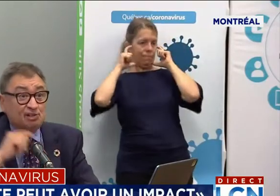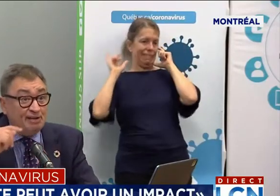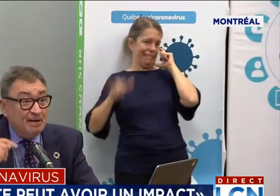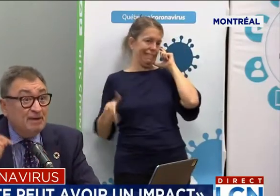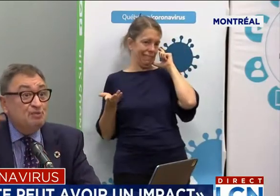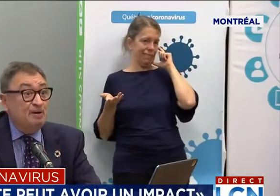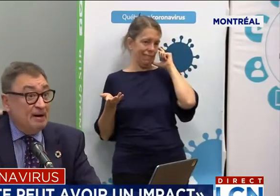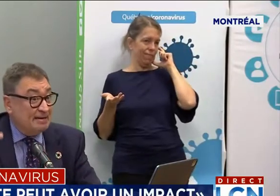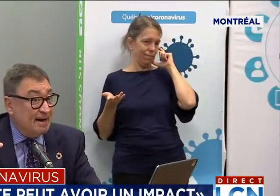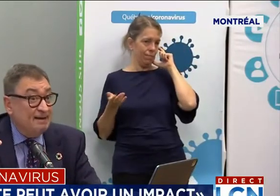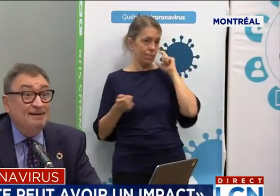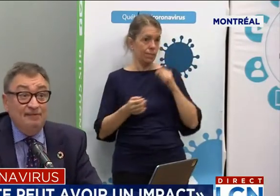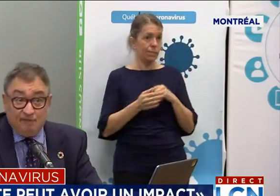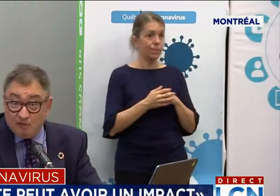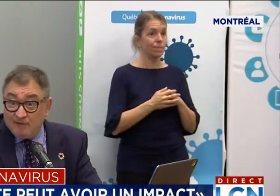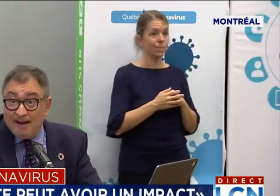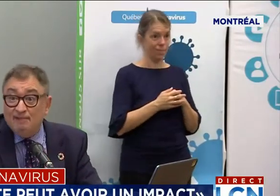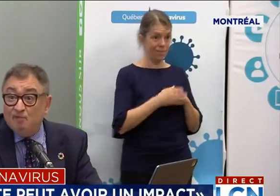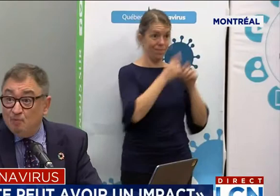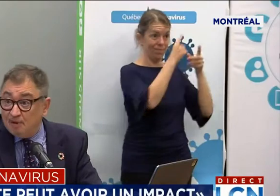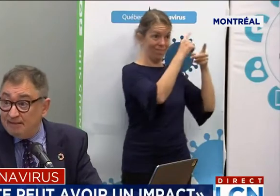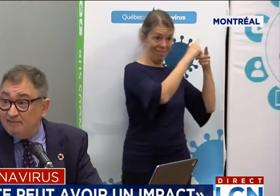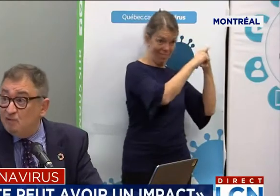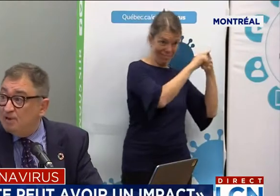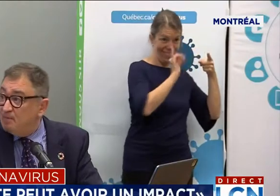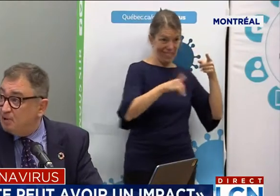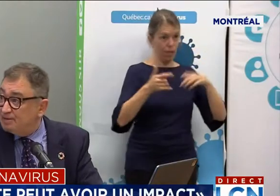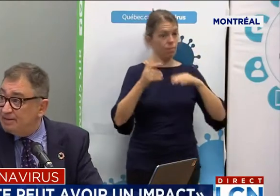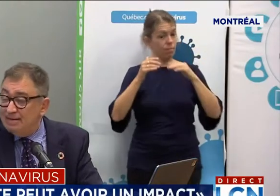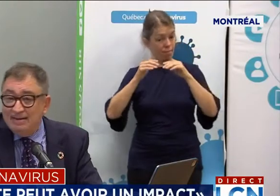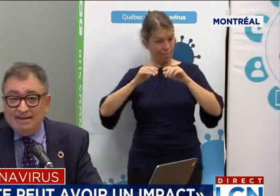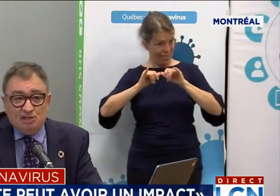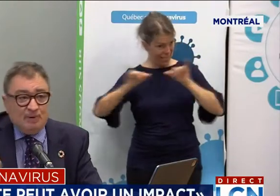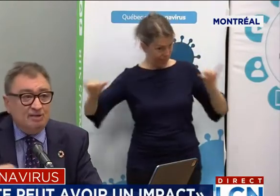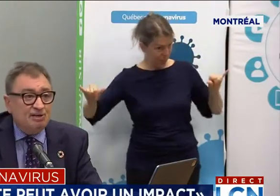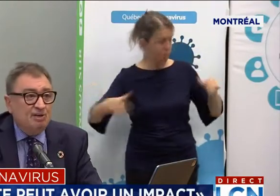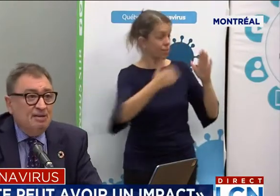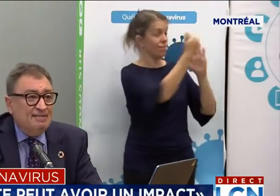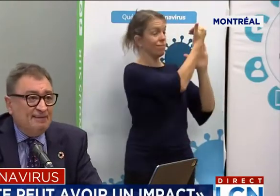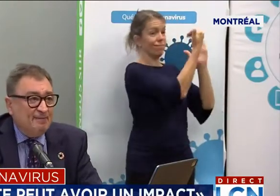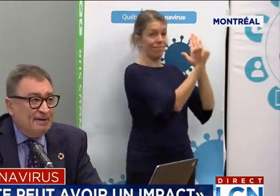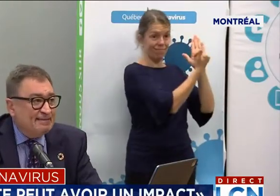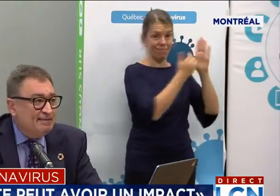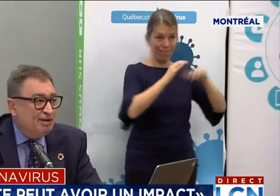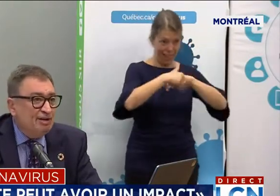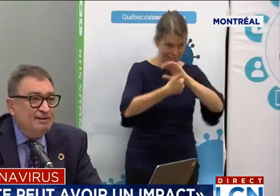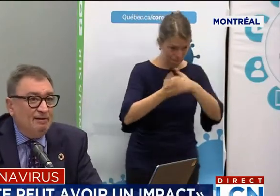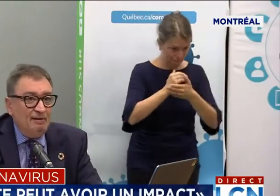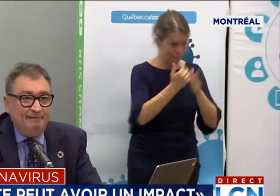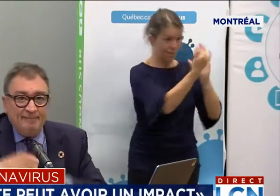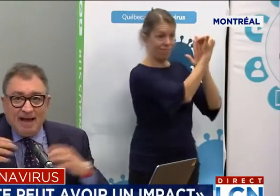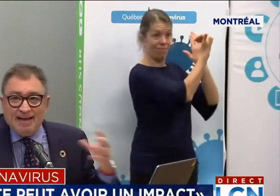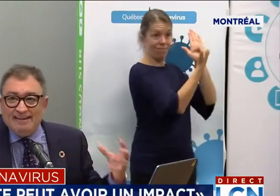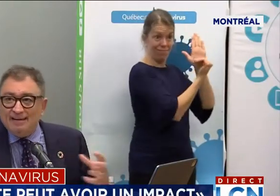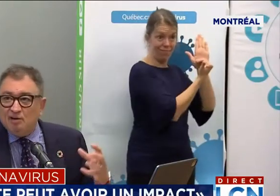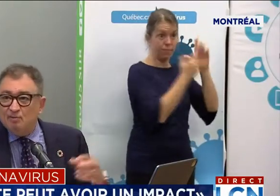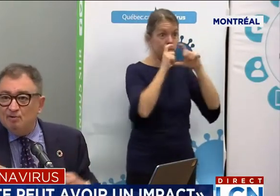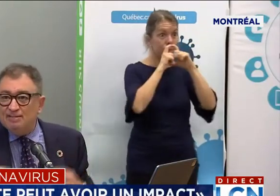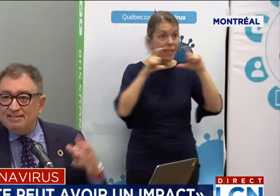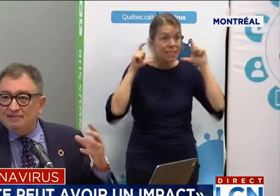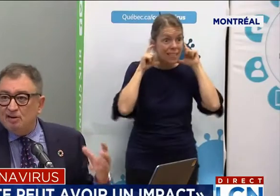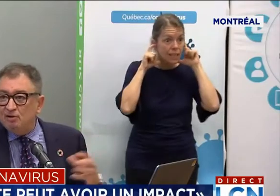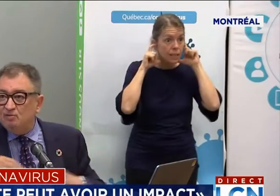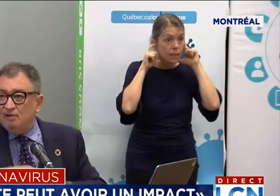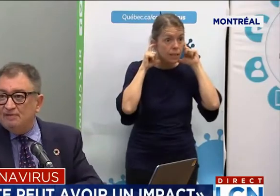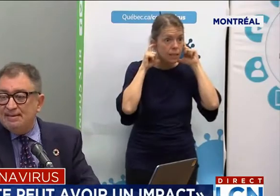-visage est un élément supplémentaire. Il faut le faire, il faut le porter, il faut bien le porter. Et je pense que ça fait partie de notre attaque